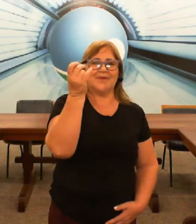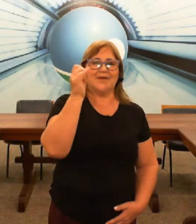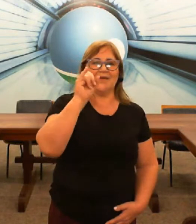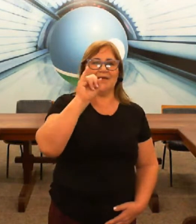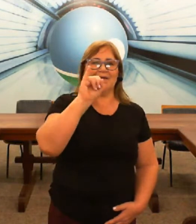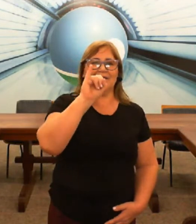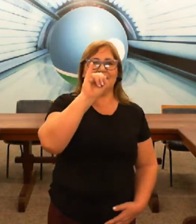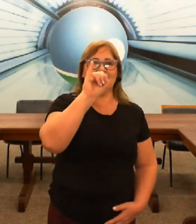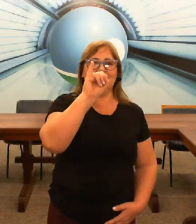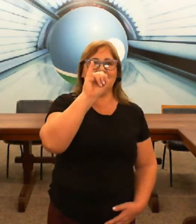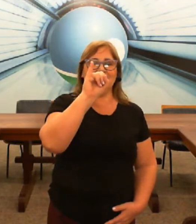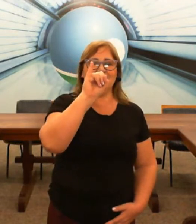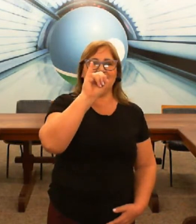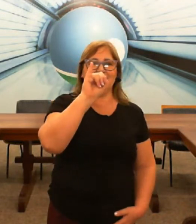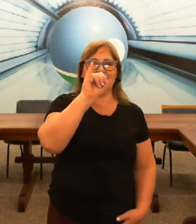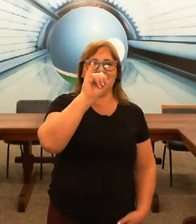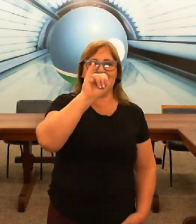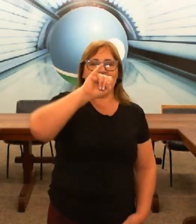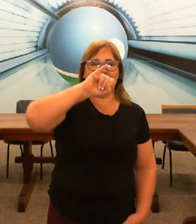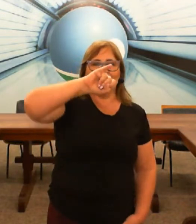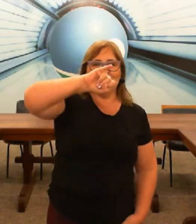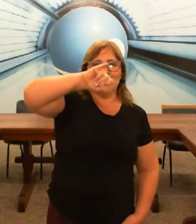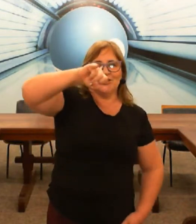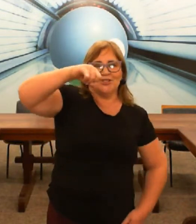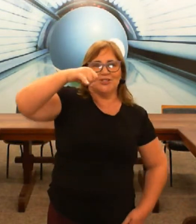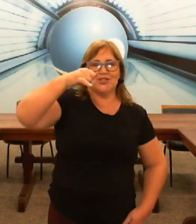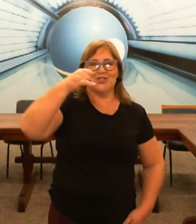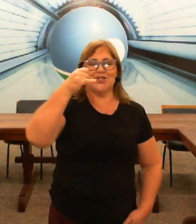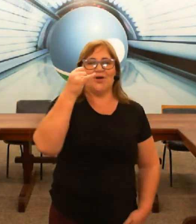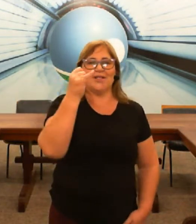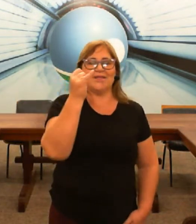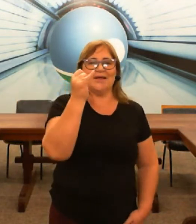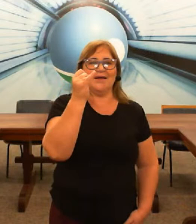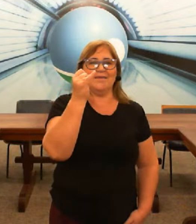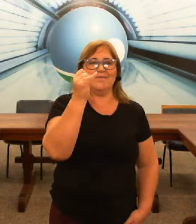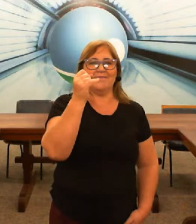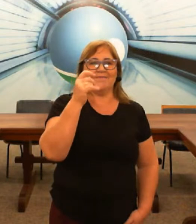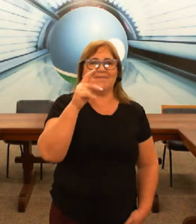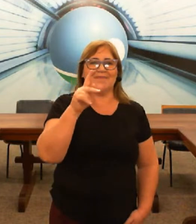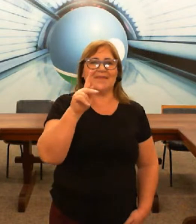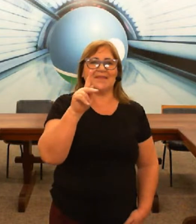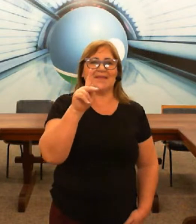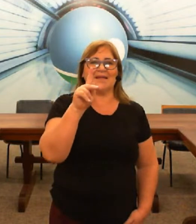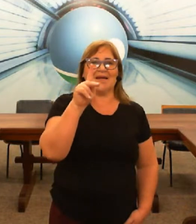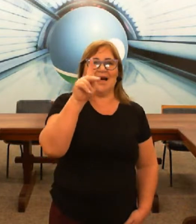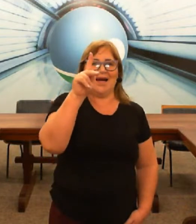I J K